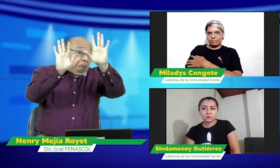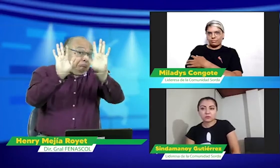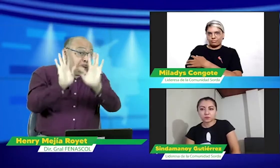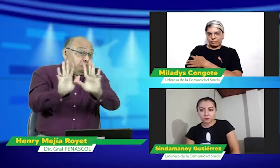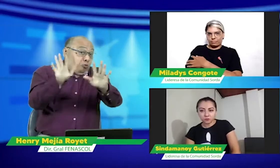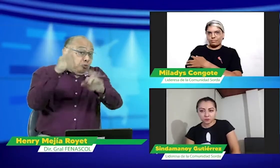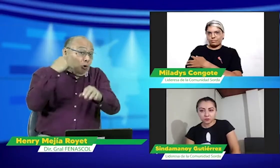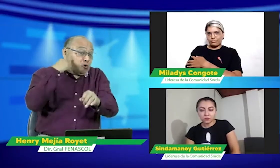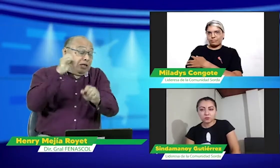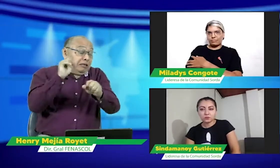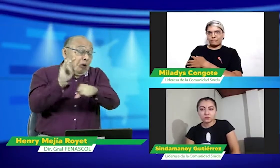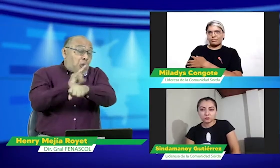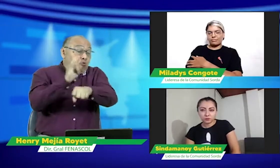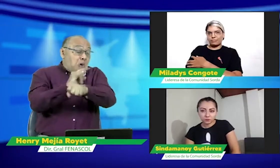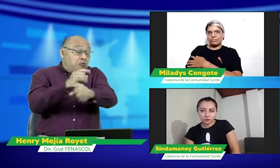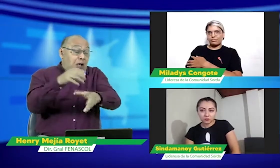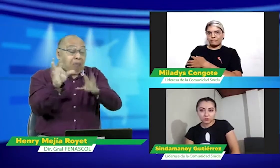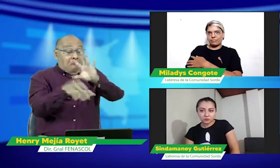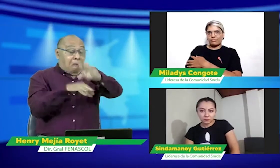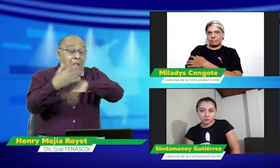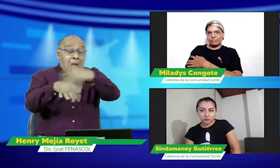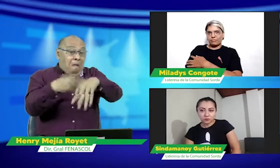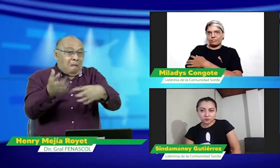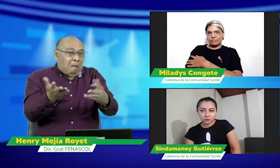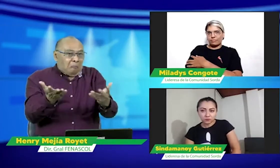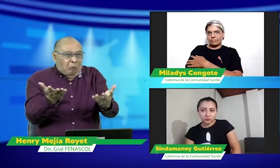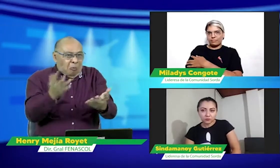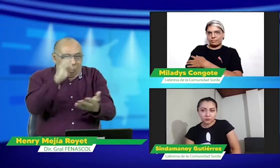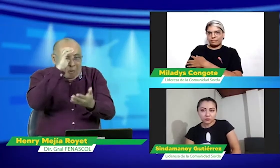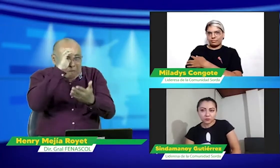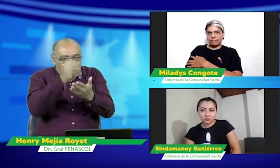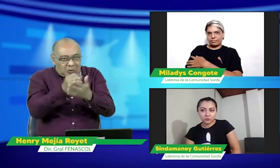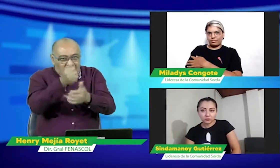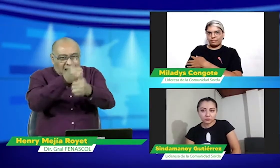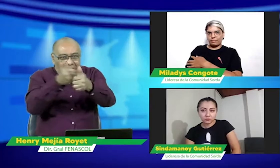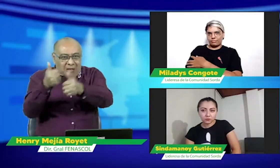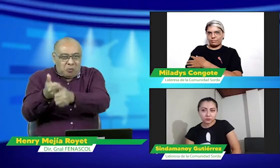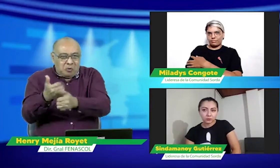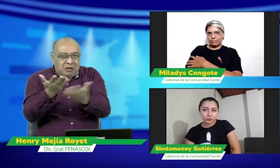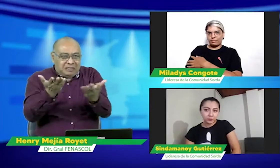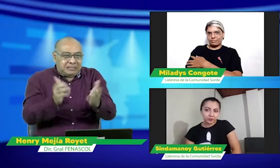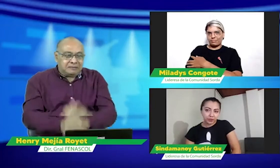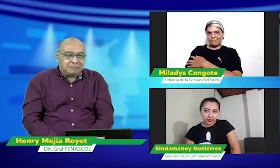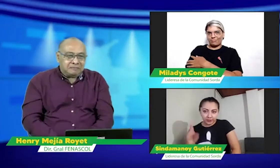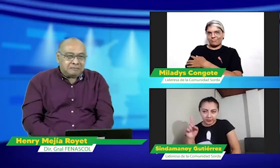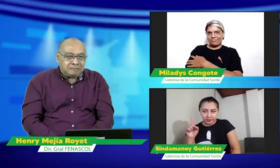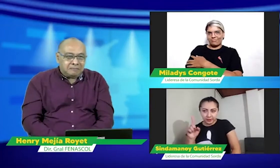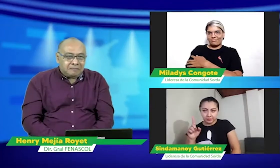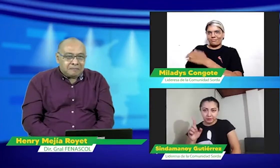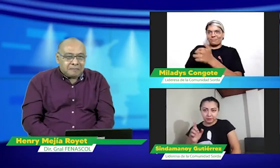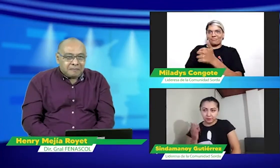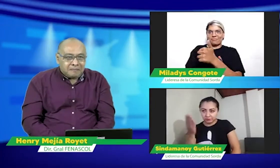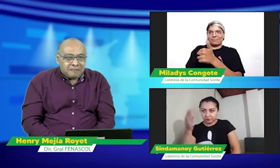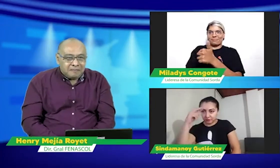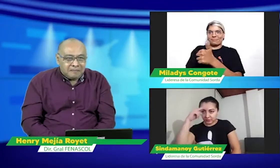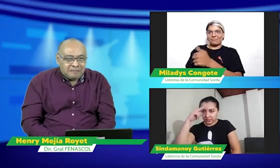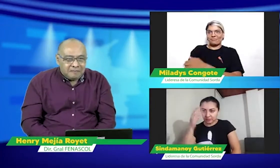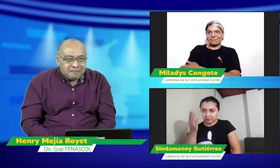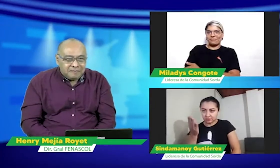patrimonio y que esté abierto, ¿qué puede suceder para más adelante cuando la lengua no se usa bien? Bien.